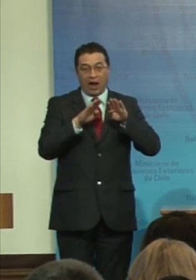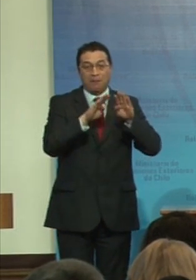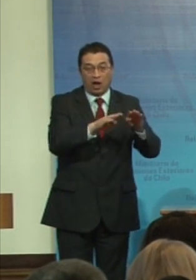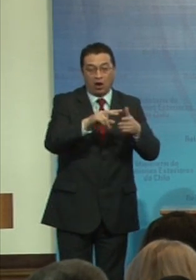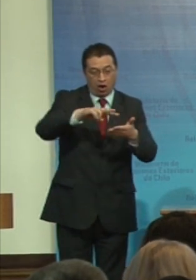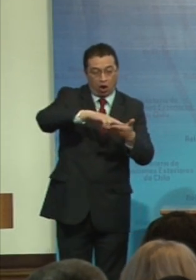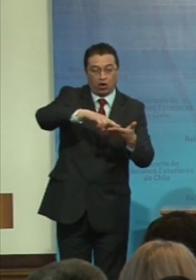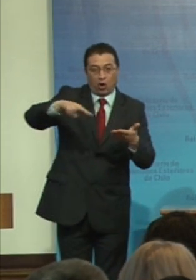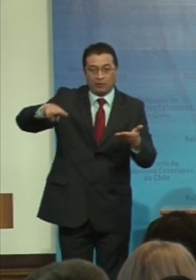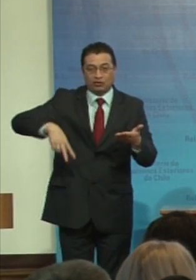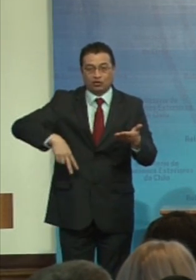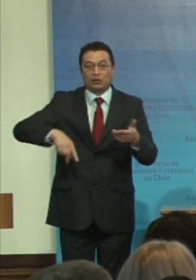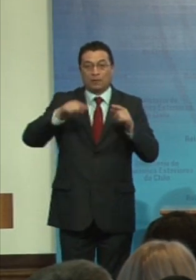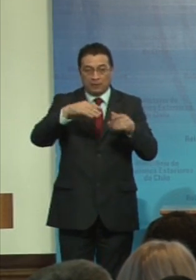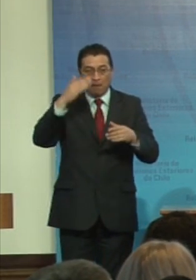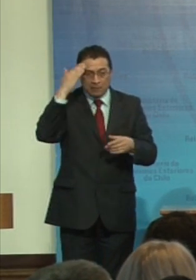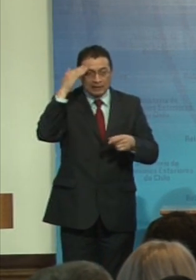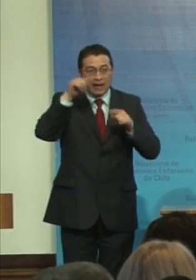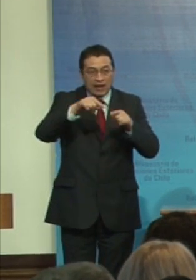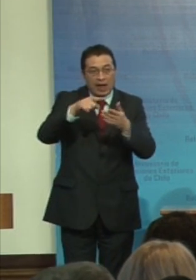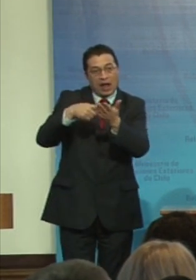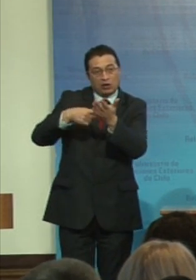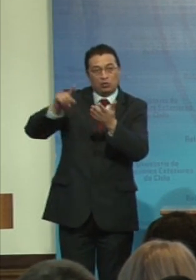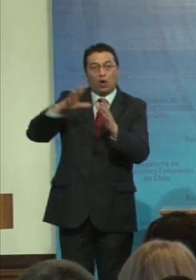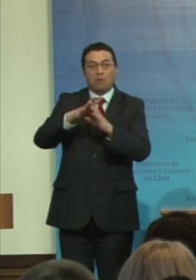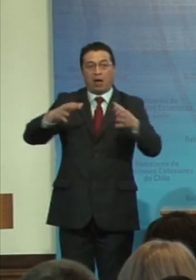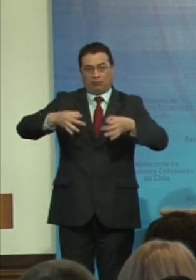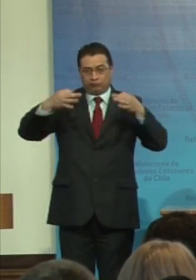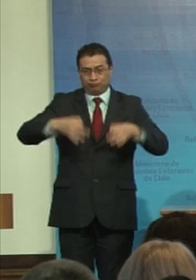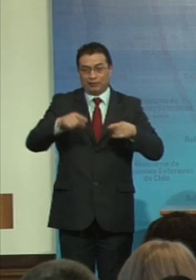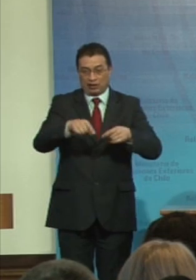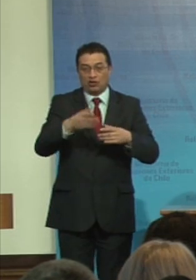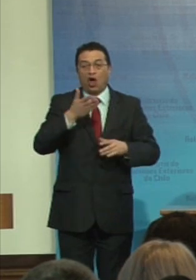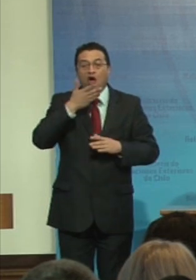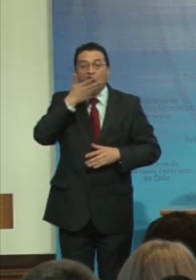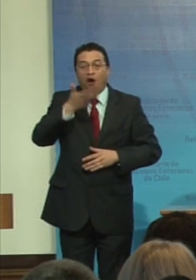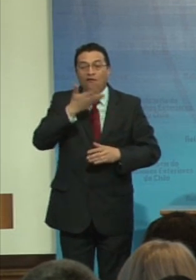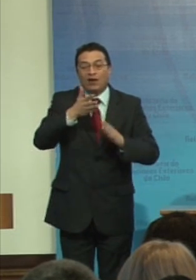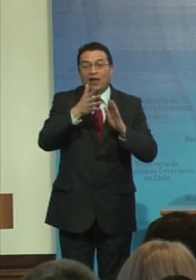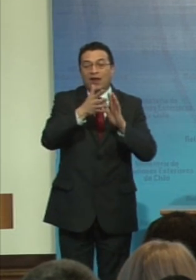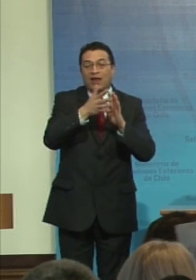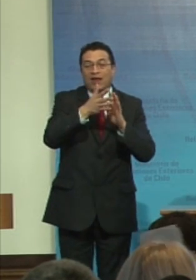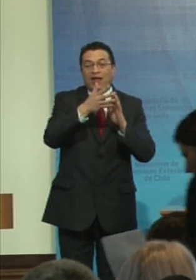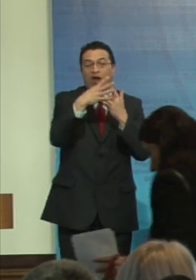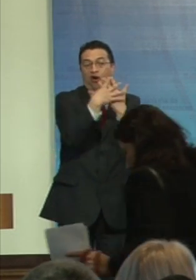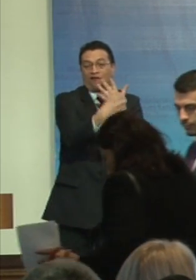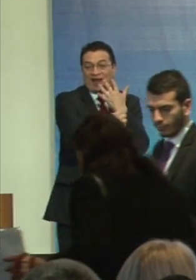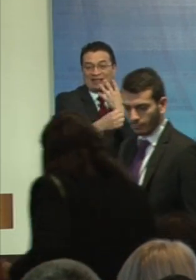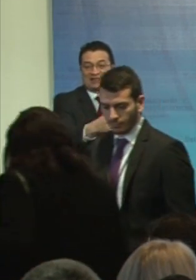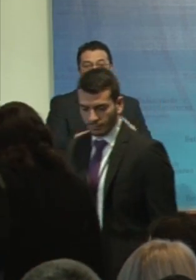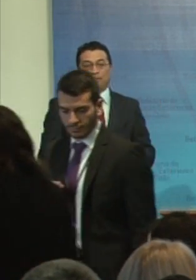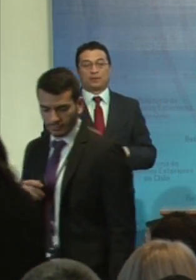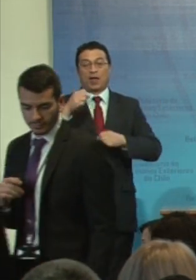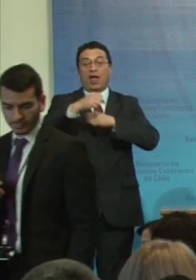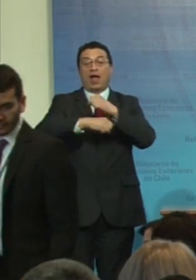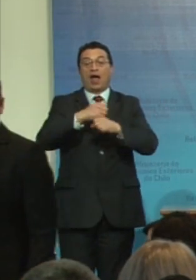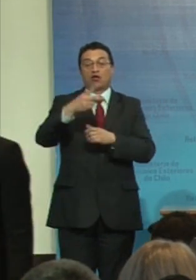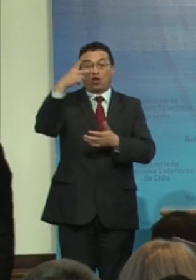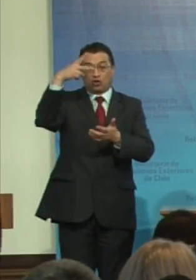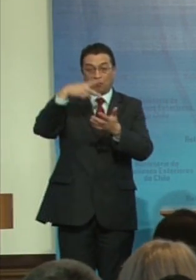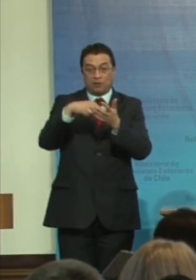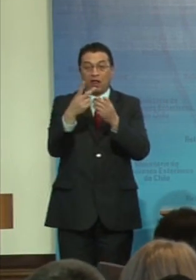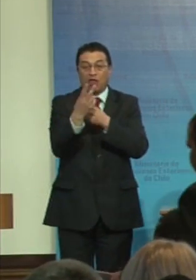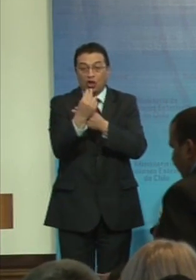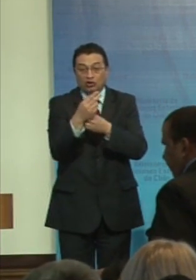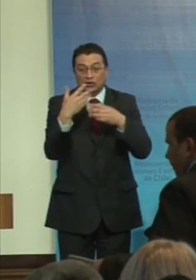convención, y piensen que ese fue el resultado más concreto de esa conferencia. Y en el año 2012 se crea el Comité ADOC,